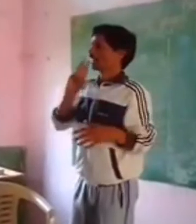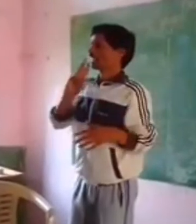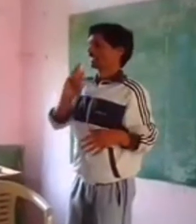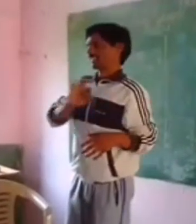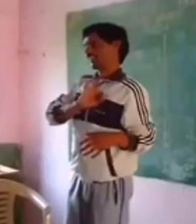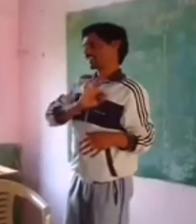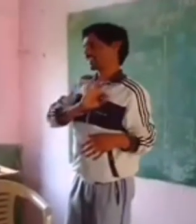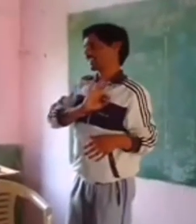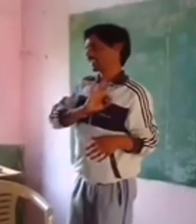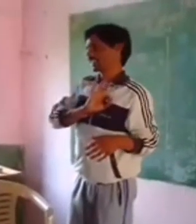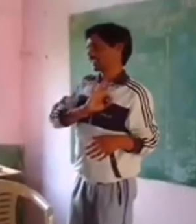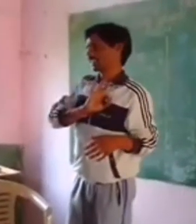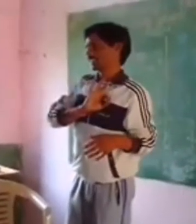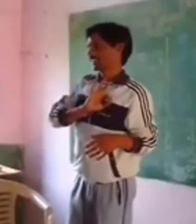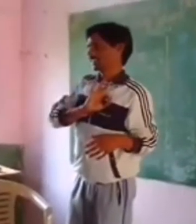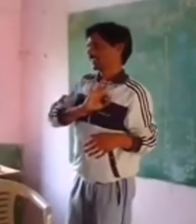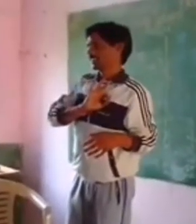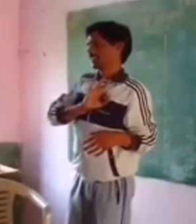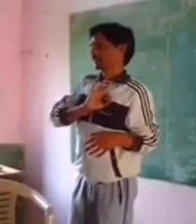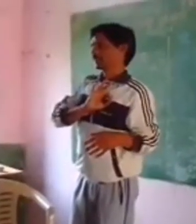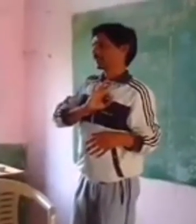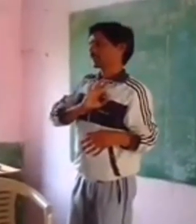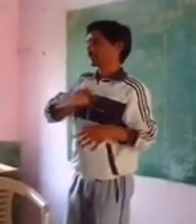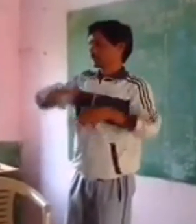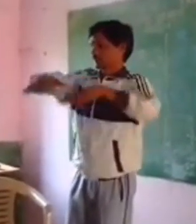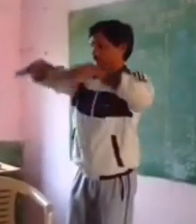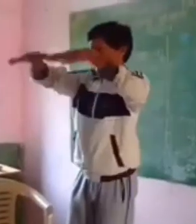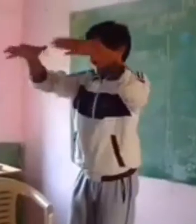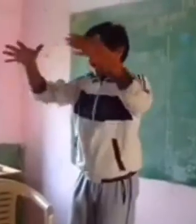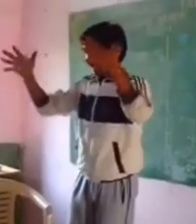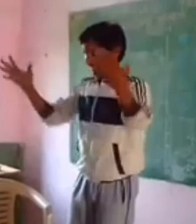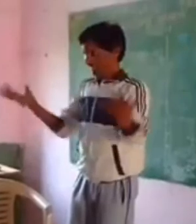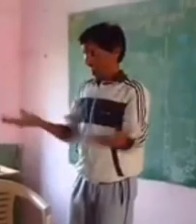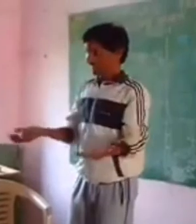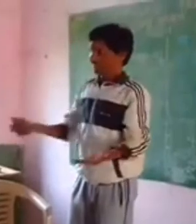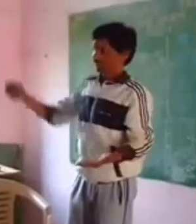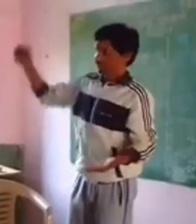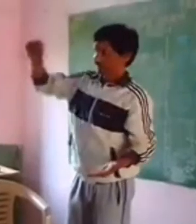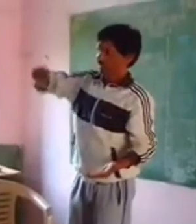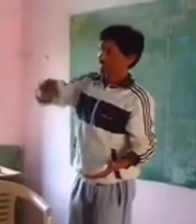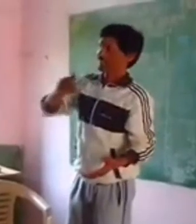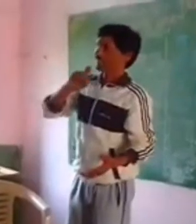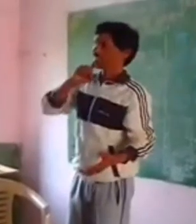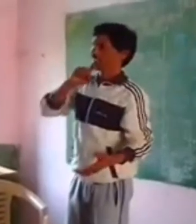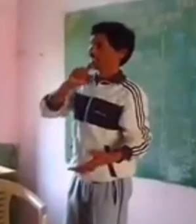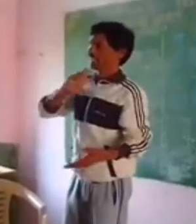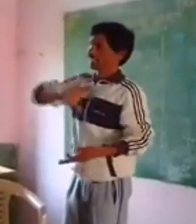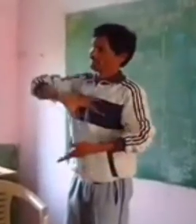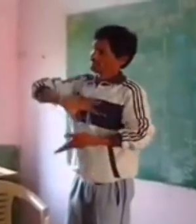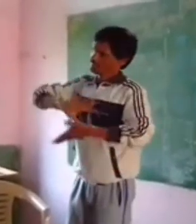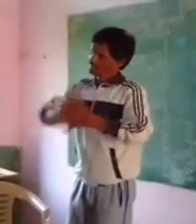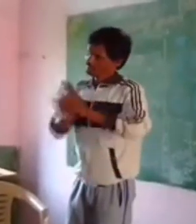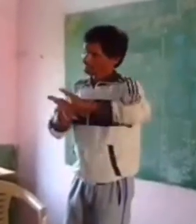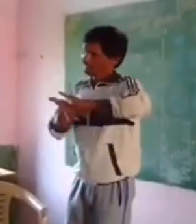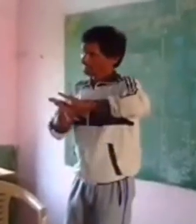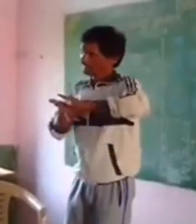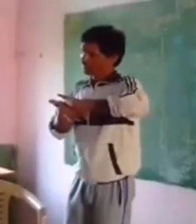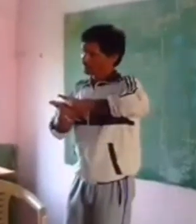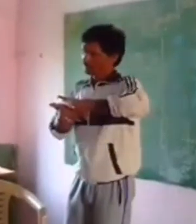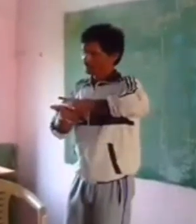पानी अच्छा लगता है तो घड़े के अंदर बरके थंड़ा कर लेते हो